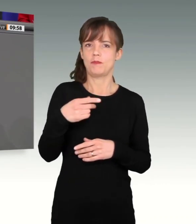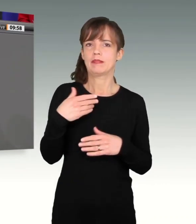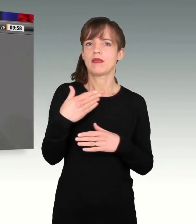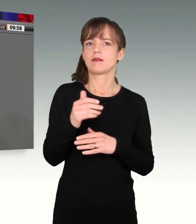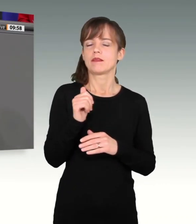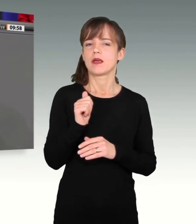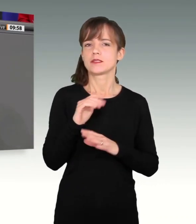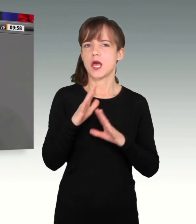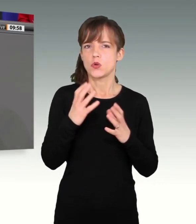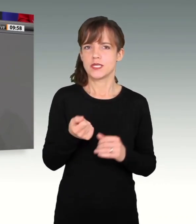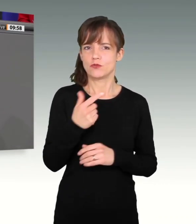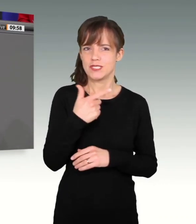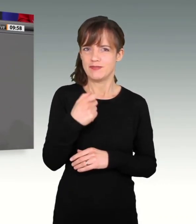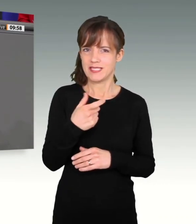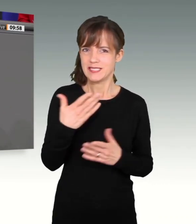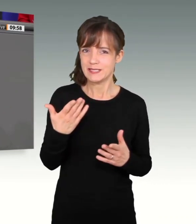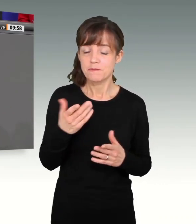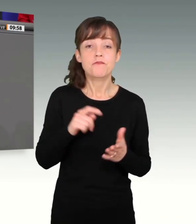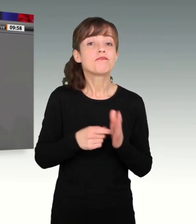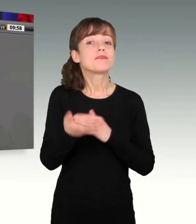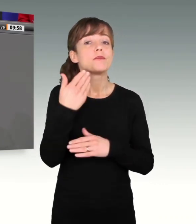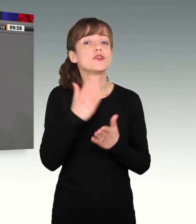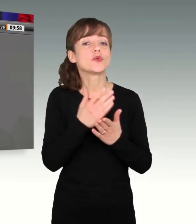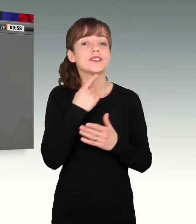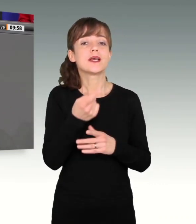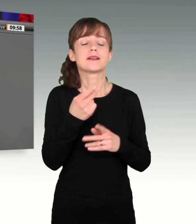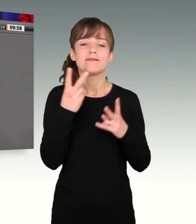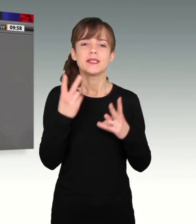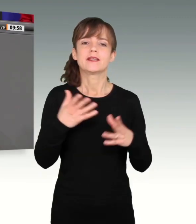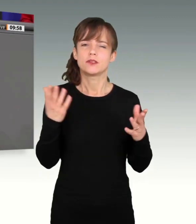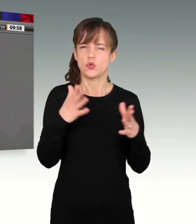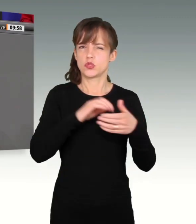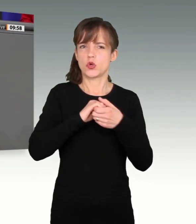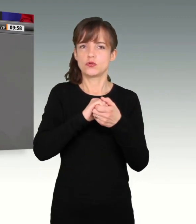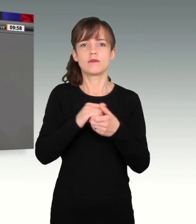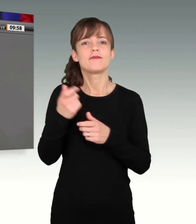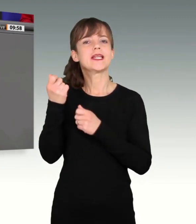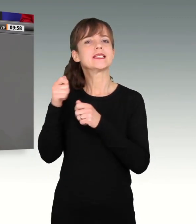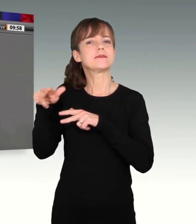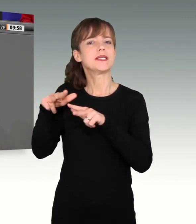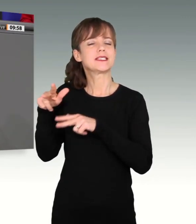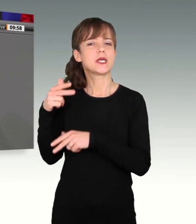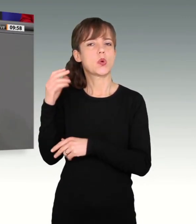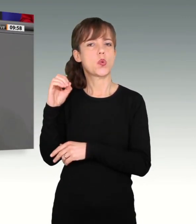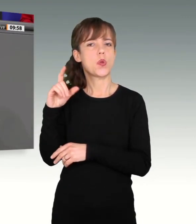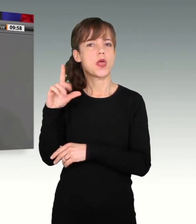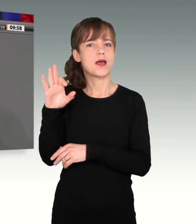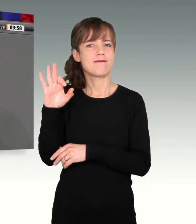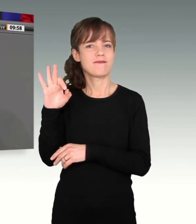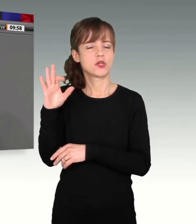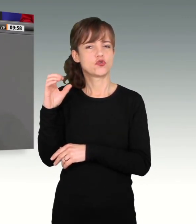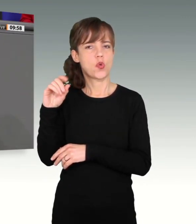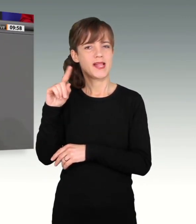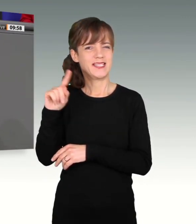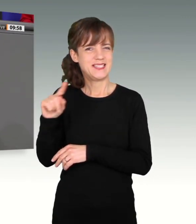richtig, was wir gemeinsam in der Großen Koalition auf Vorschlag von unserem Finanzminister Olaf Scholz gemacht haben, indem wir nämlich